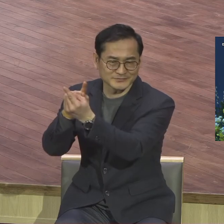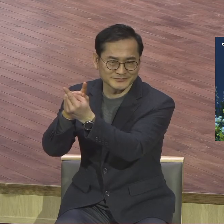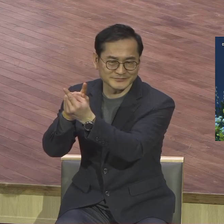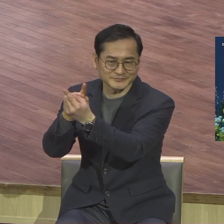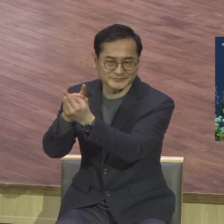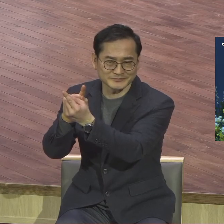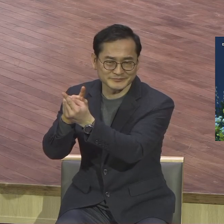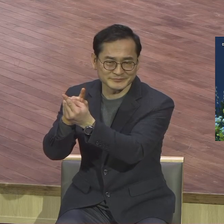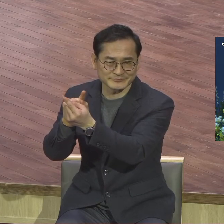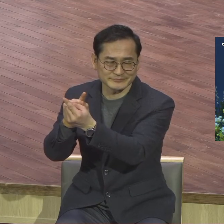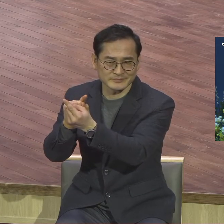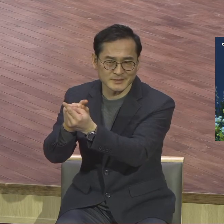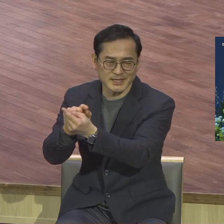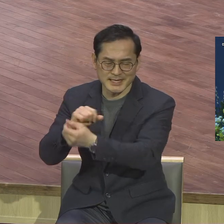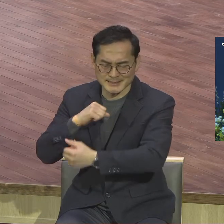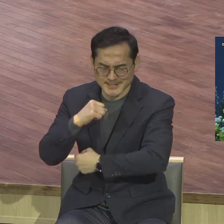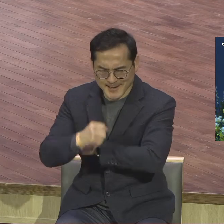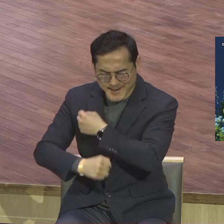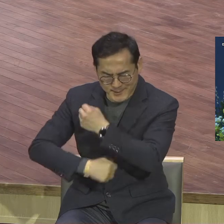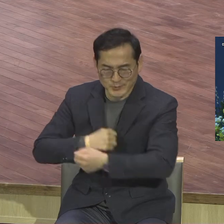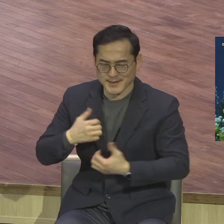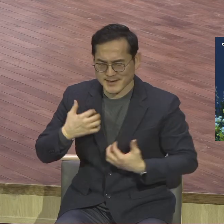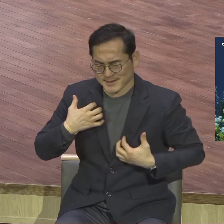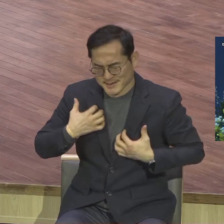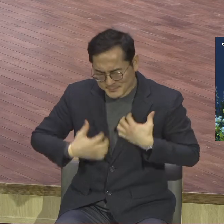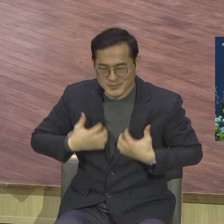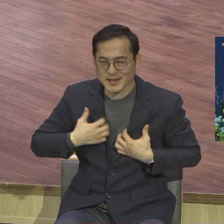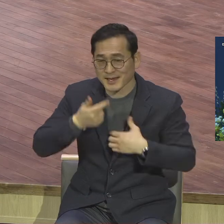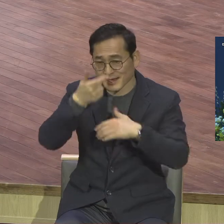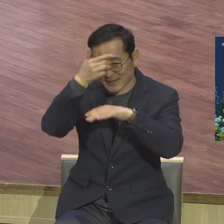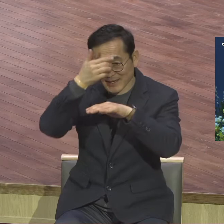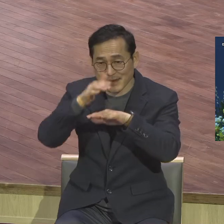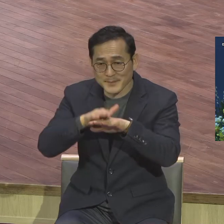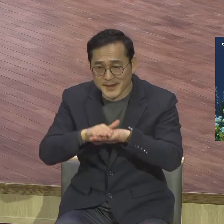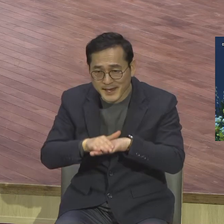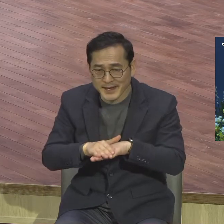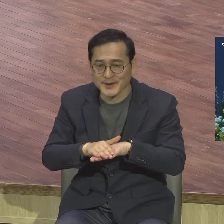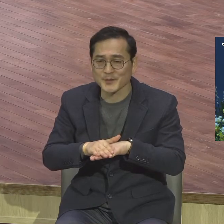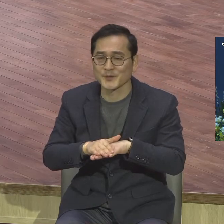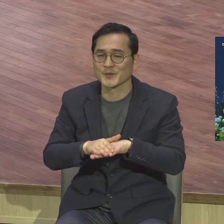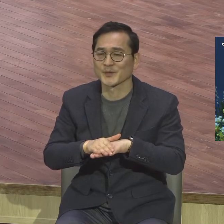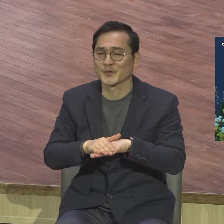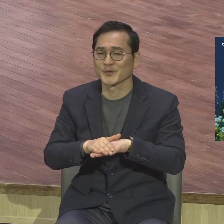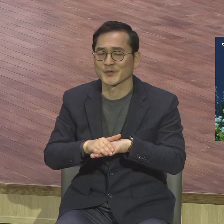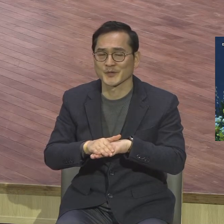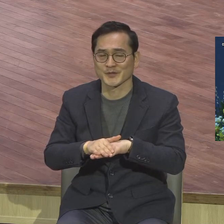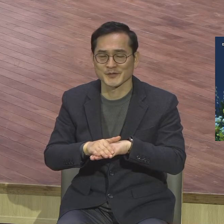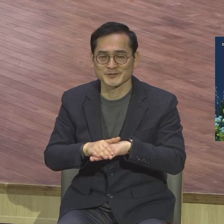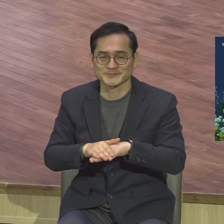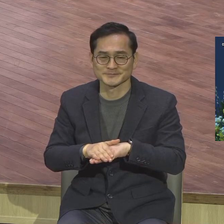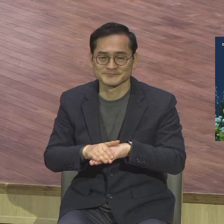자유롭게 예배할 수 있도록 자유롭게 기도하고 자유롭게 하나님을 하나님이라 할 수 있도록